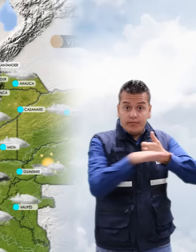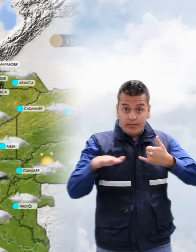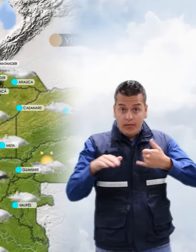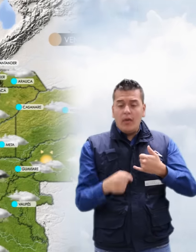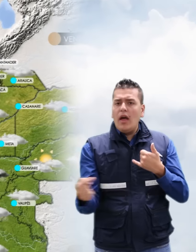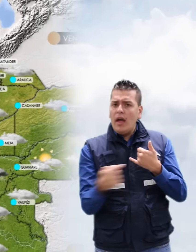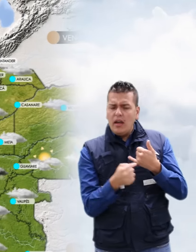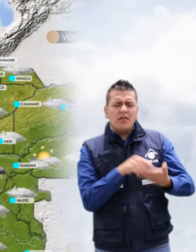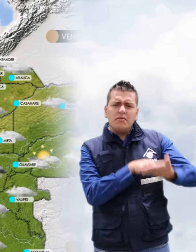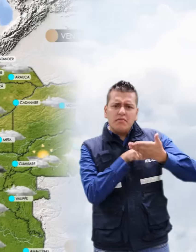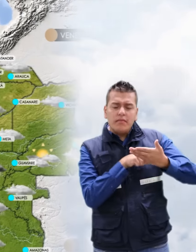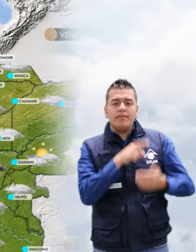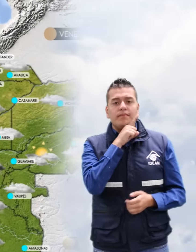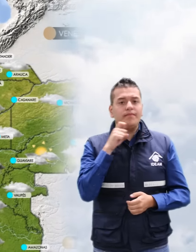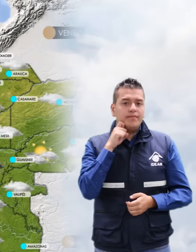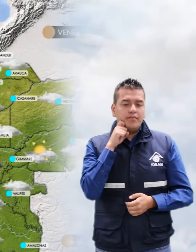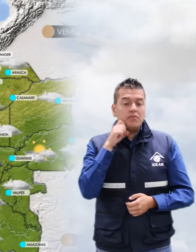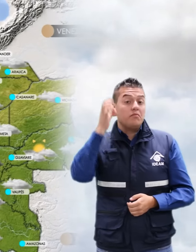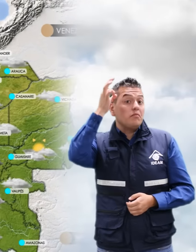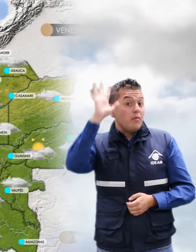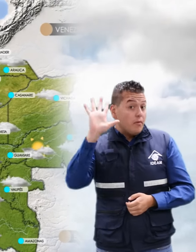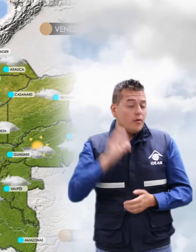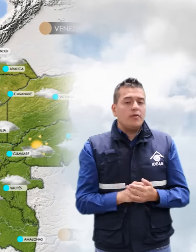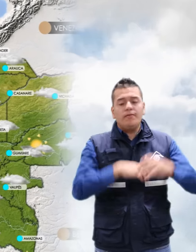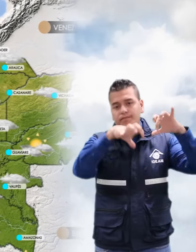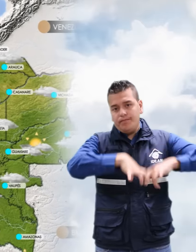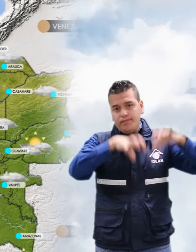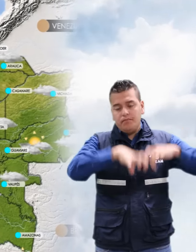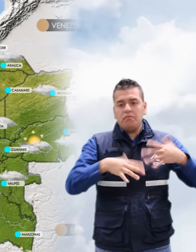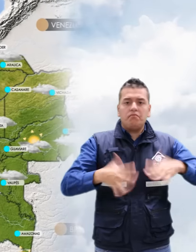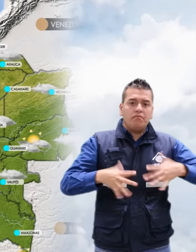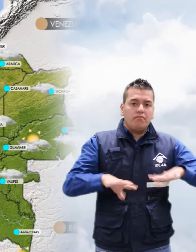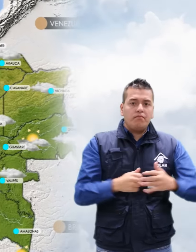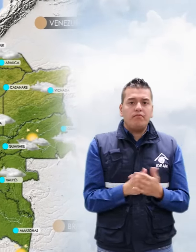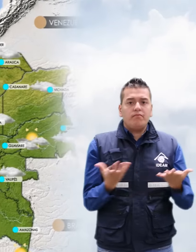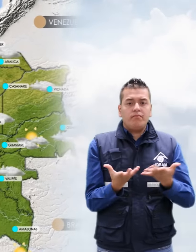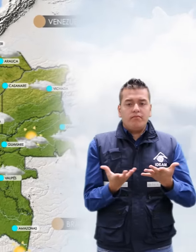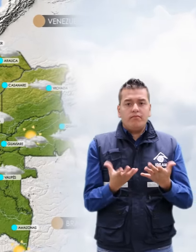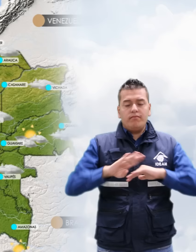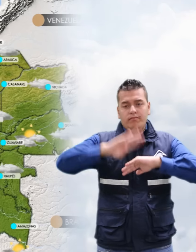prevén condiciones secas, aunque no se descartan precipitaciones ligeras sobre el pie de Montellanero.